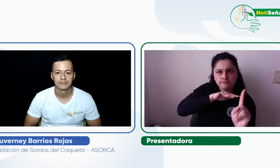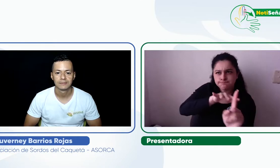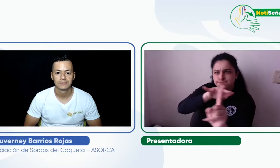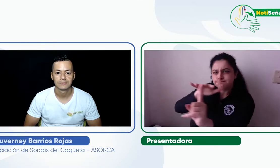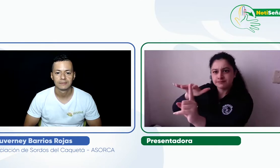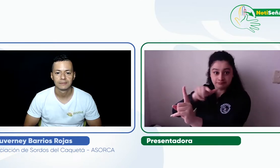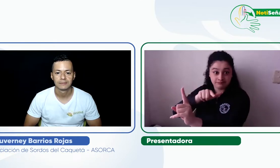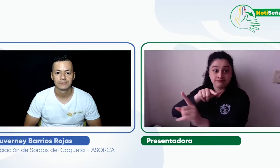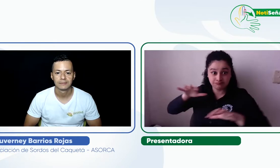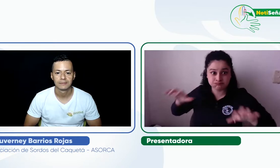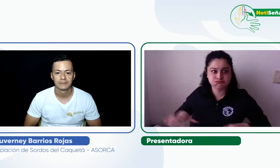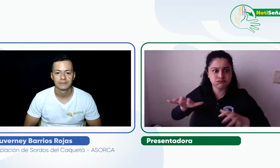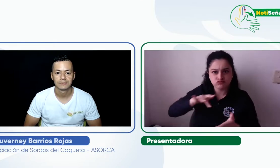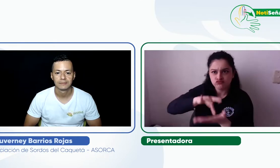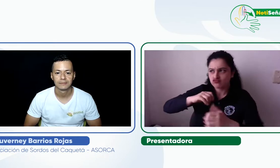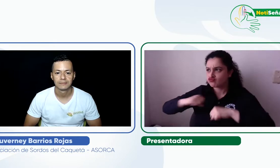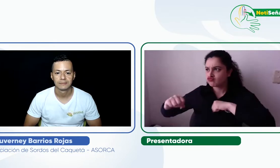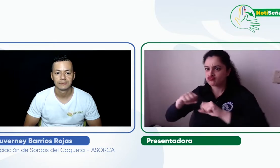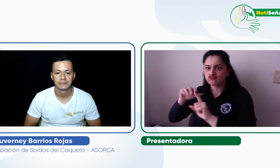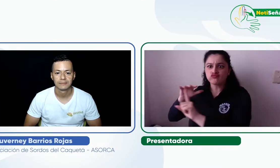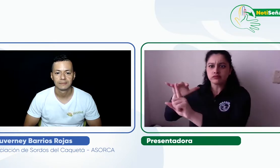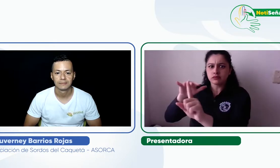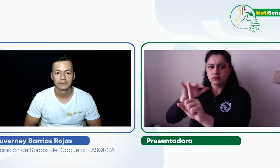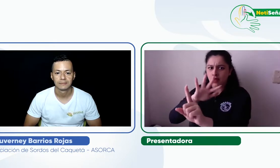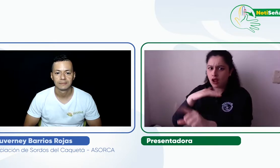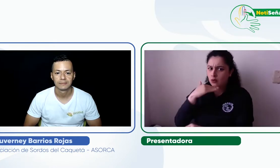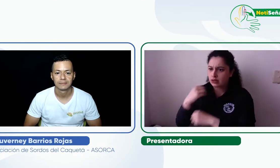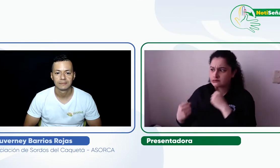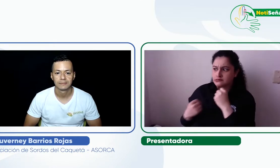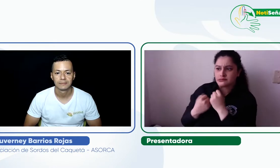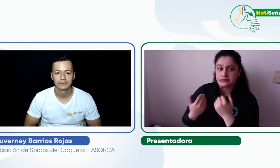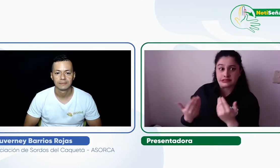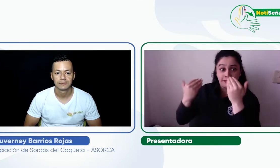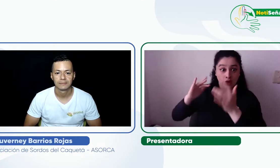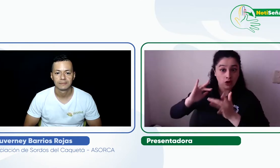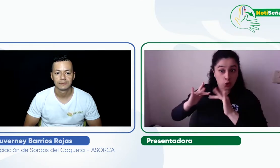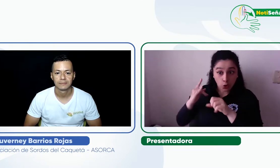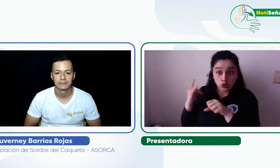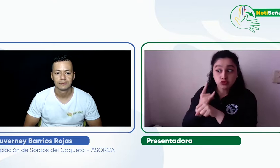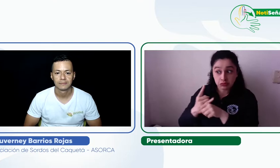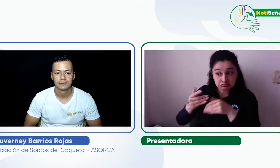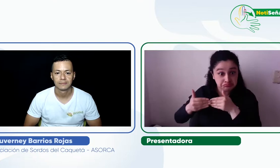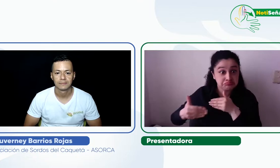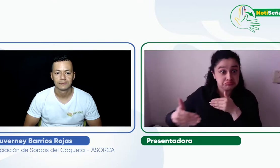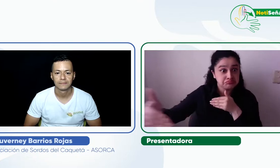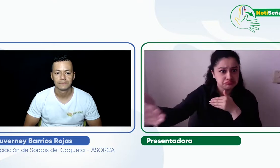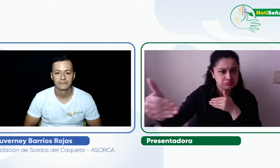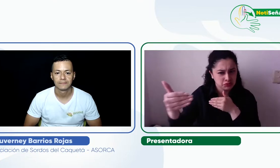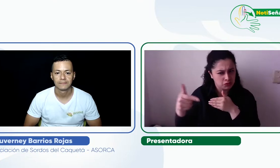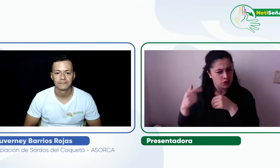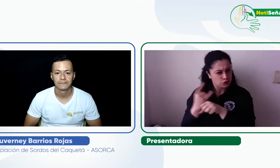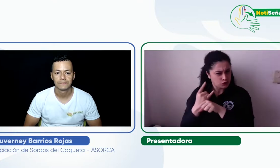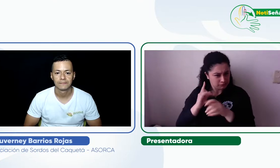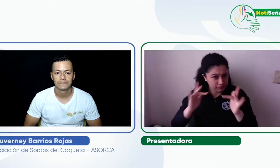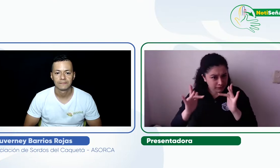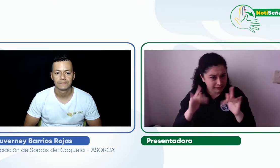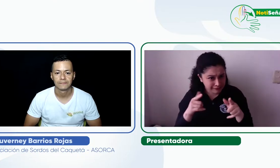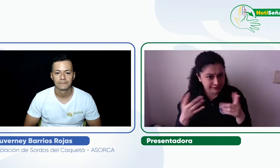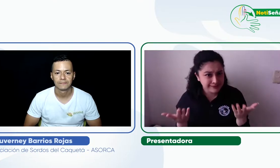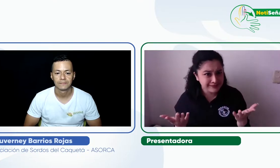incidencia y participación, el centro de relevo puede ser una herramienta para comunicarse. ¿Tú lo has usado en esos momentos? ¿Te ha sido útil?